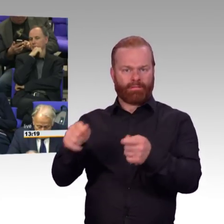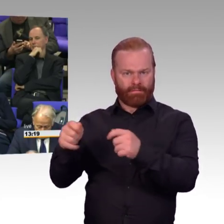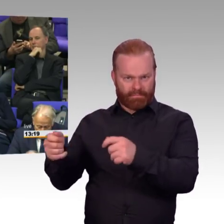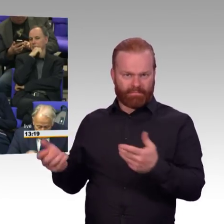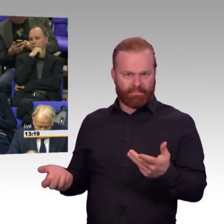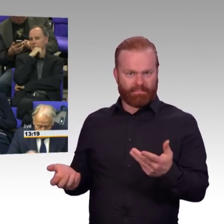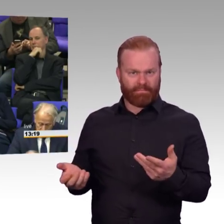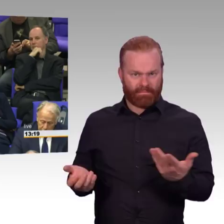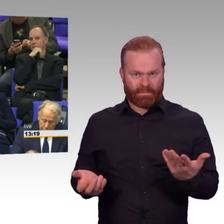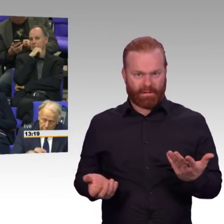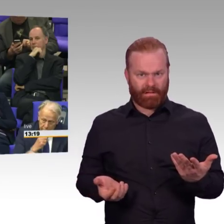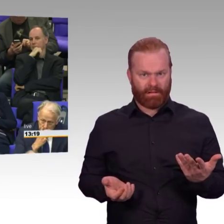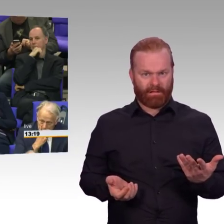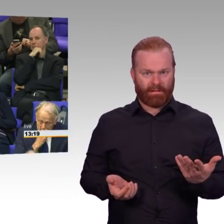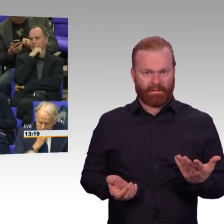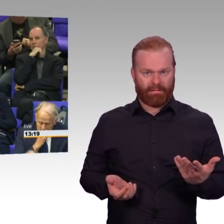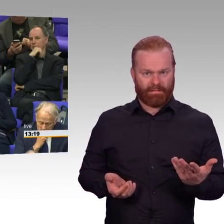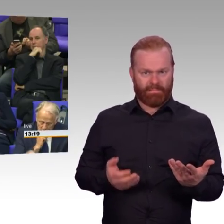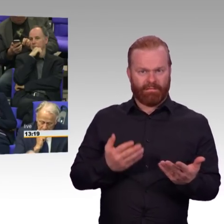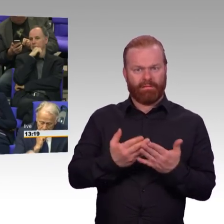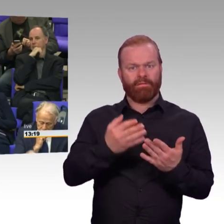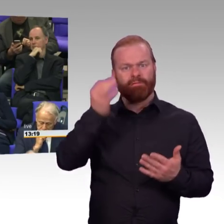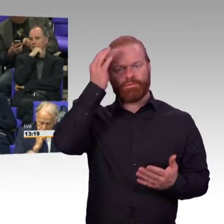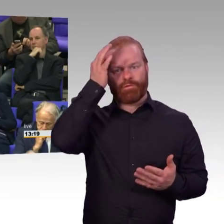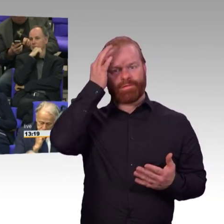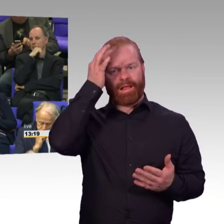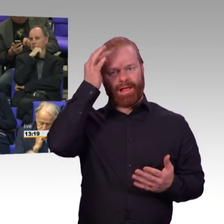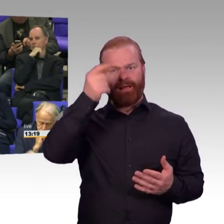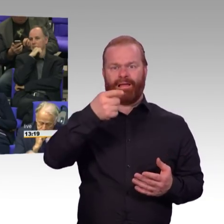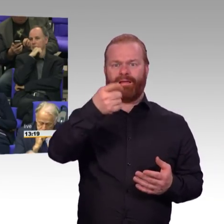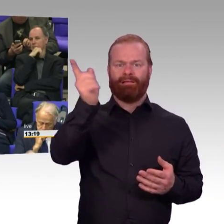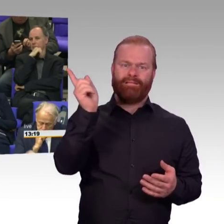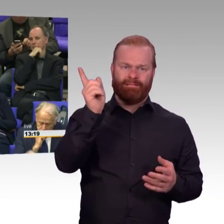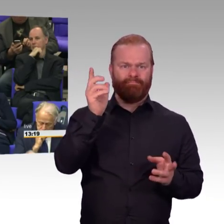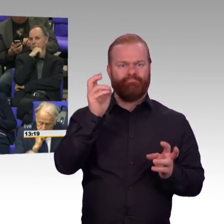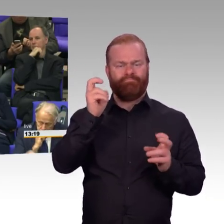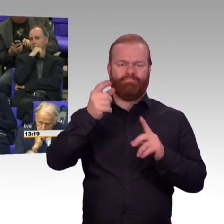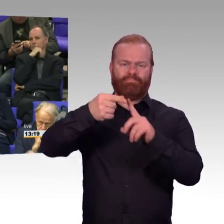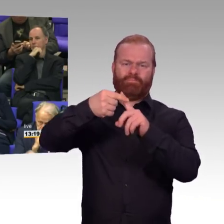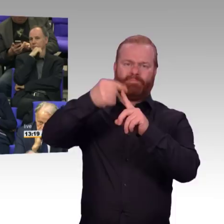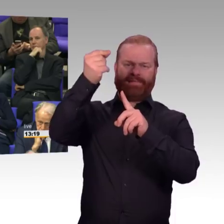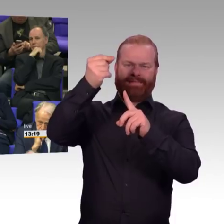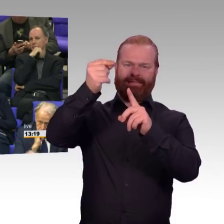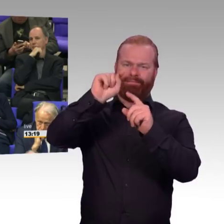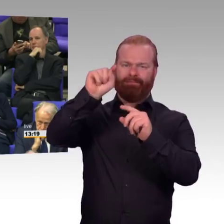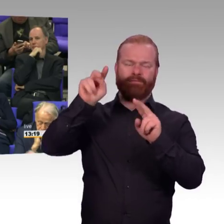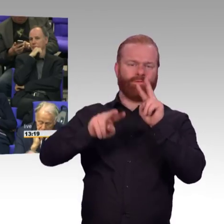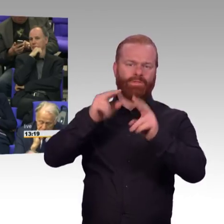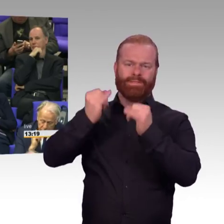Koch Brothers, von Philip Morris, von der Erdölindustrie der USA hier finanziert wird. Das ist also Ihre Aussage, dass Sie sozusagen die